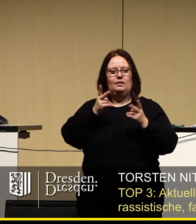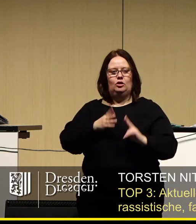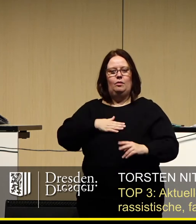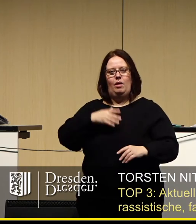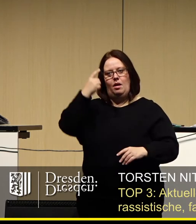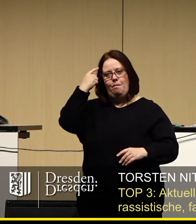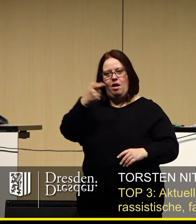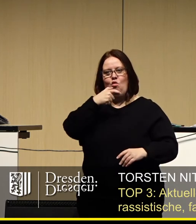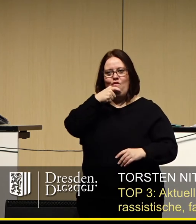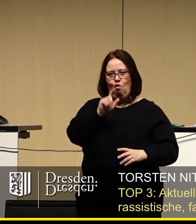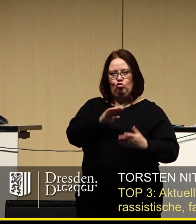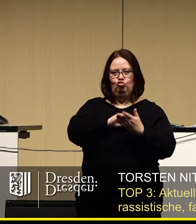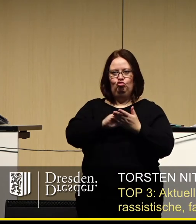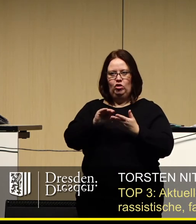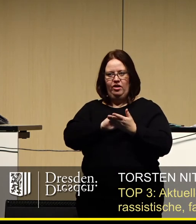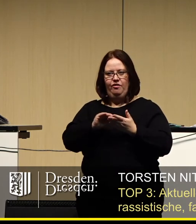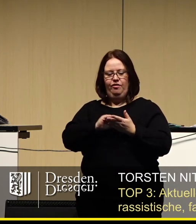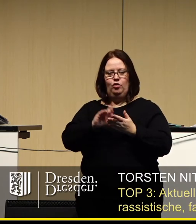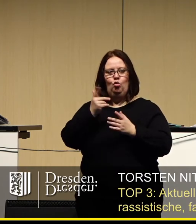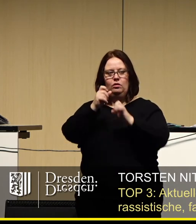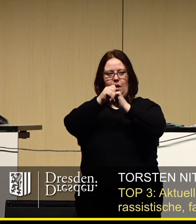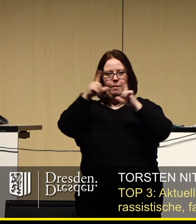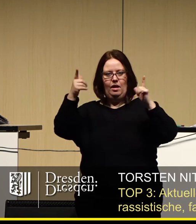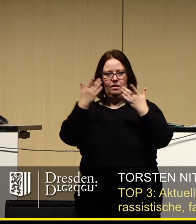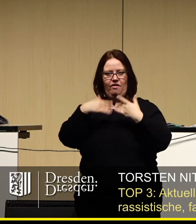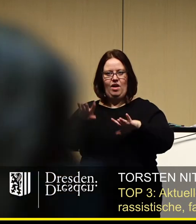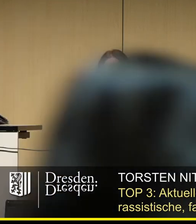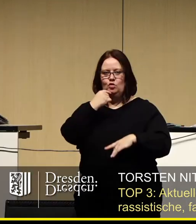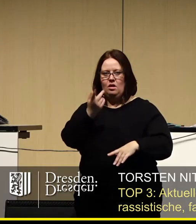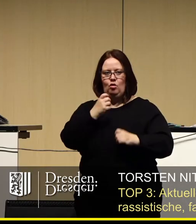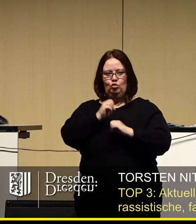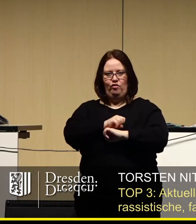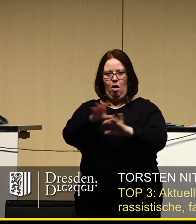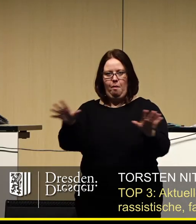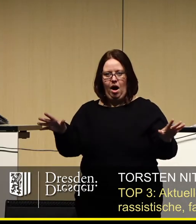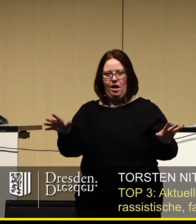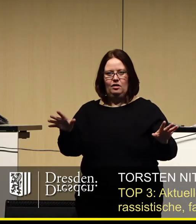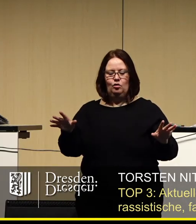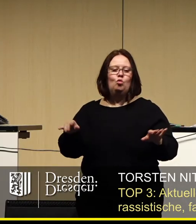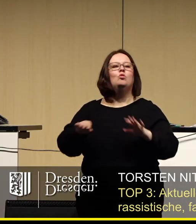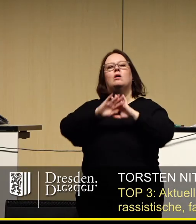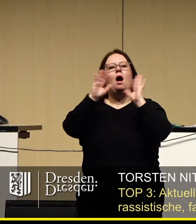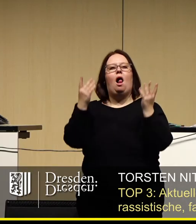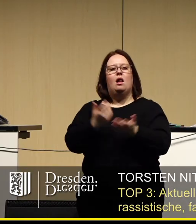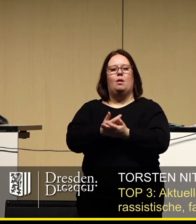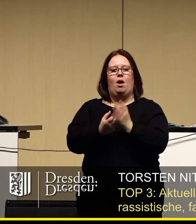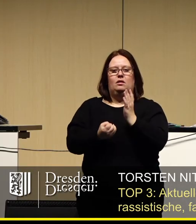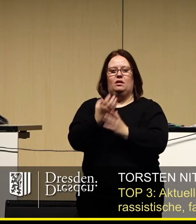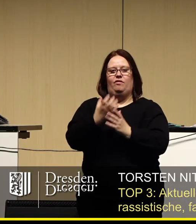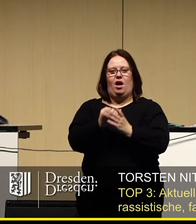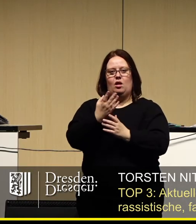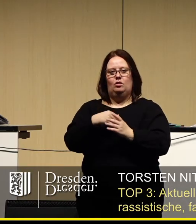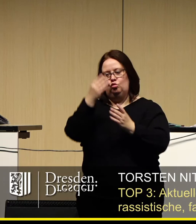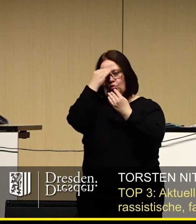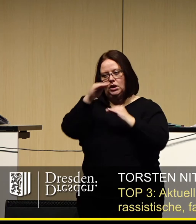Meinung in Wort und Schrift und Bild frei zu äußern und zu verbreiten und sich aus allgemein zugänglichen Quellen ungehindert zu